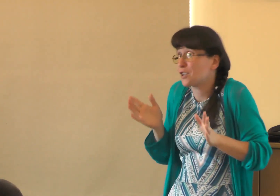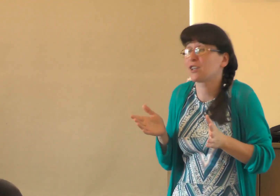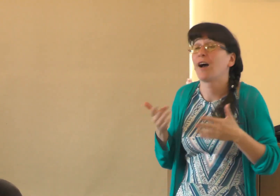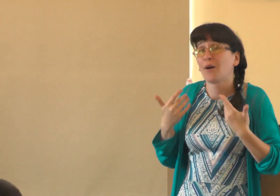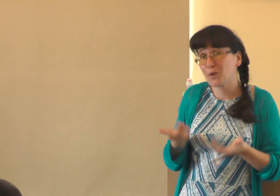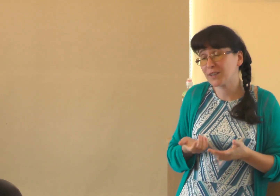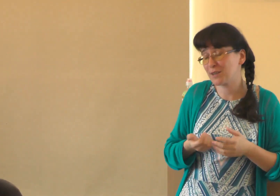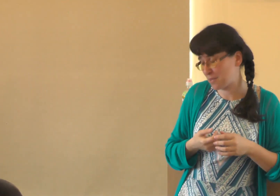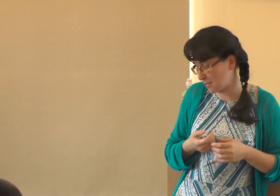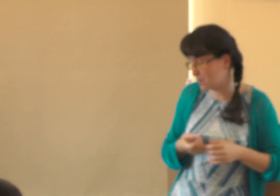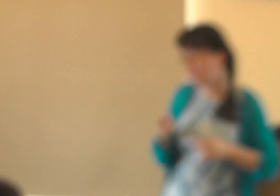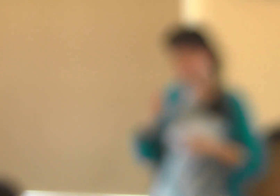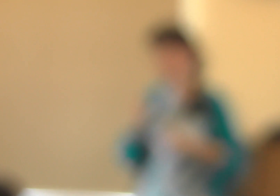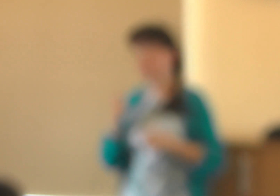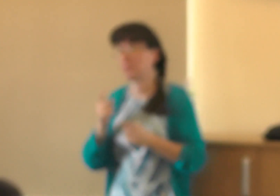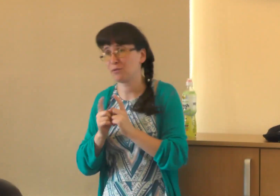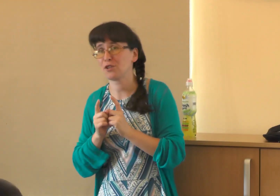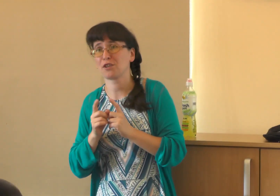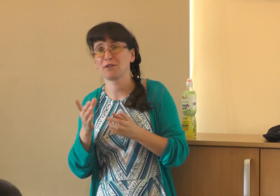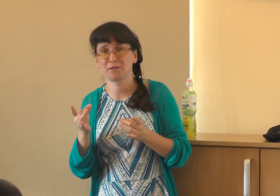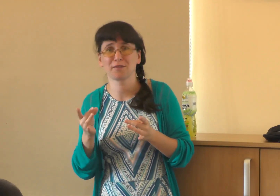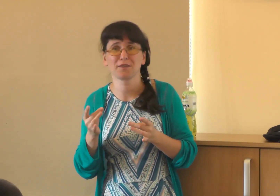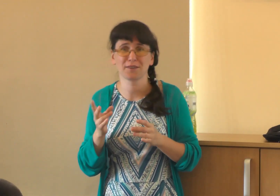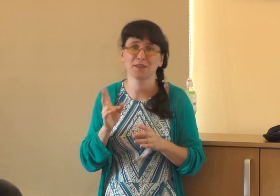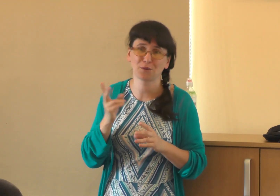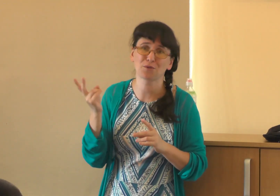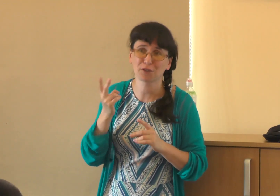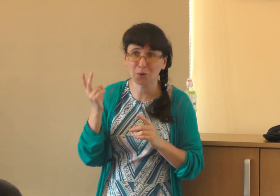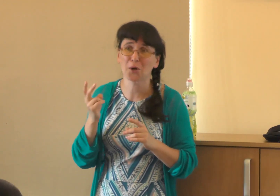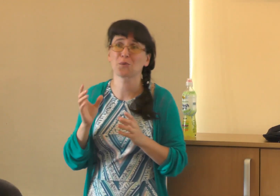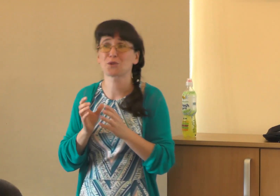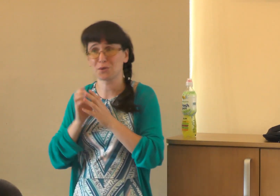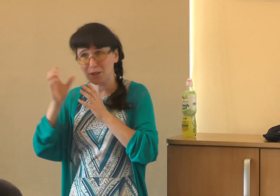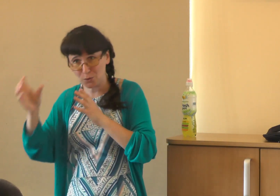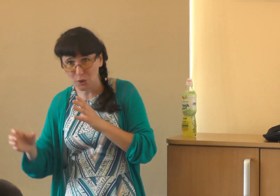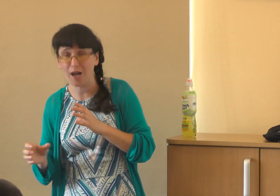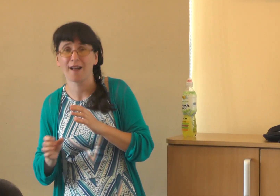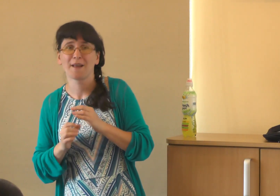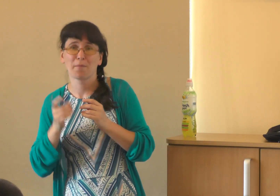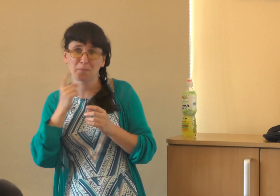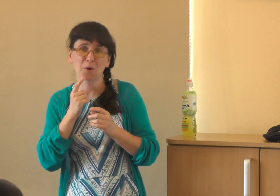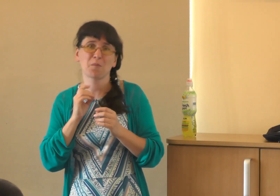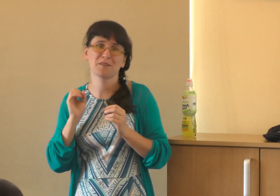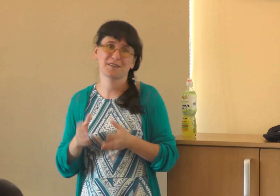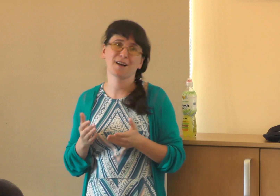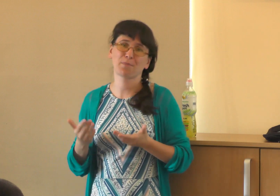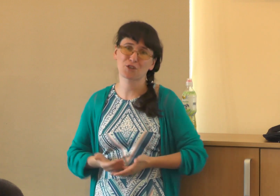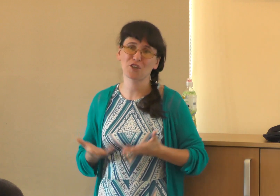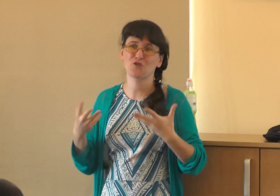Он это не понимает, я говорю, вот переводчиков, где-то уже второй курс, ты едешь туда, попробовать, как пожить